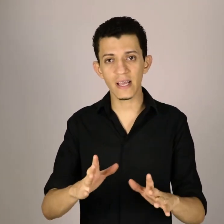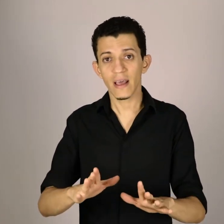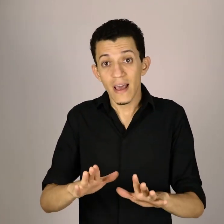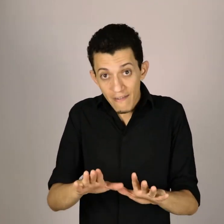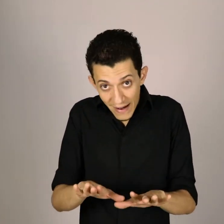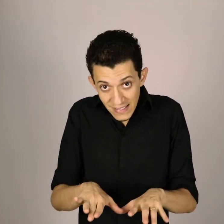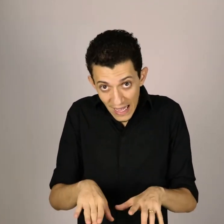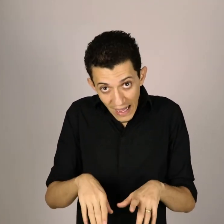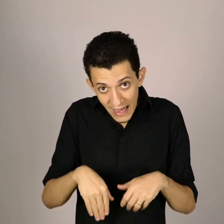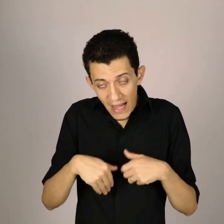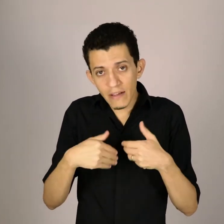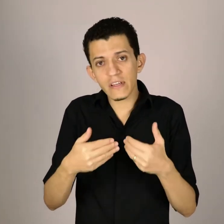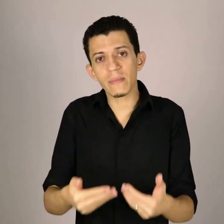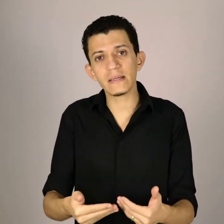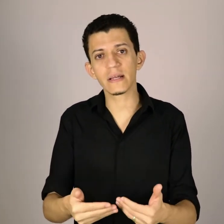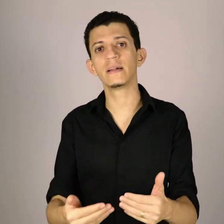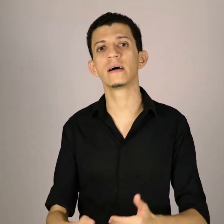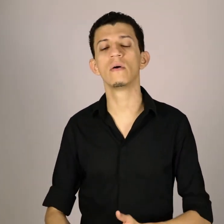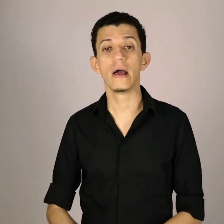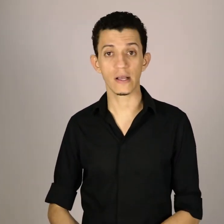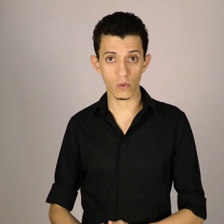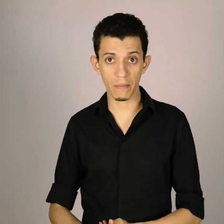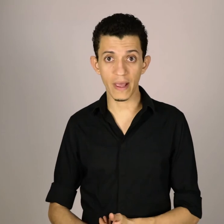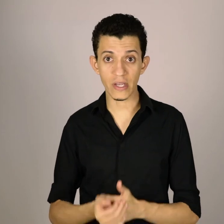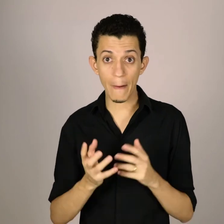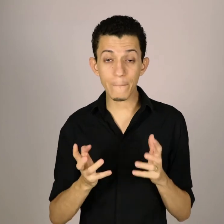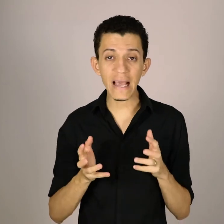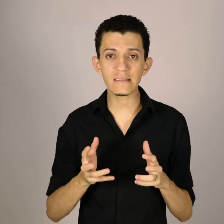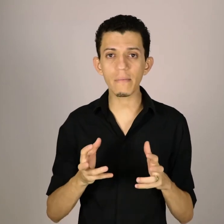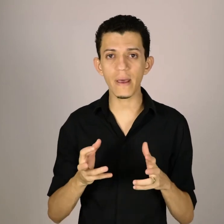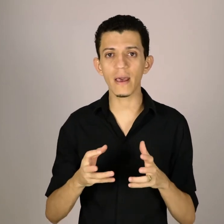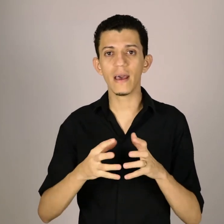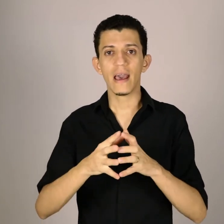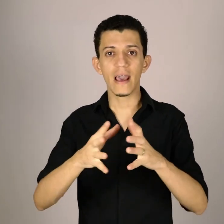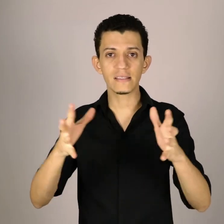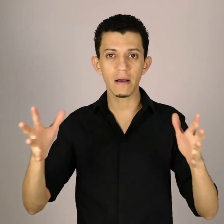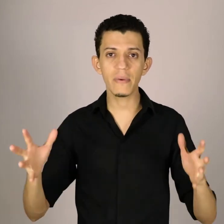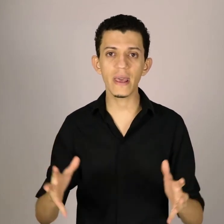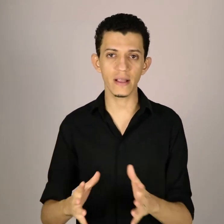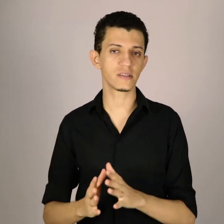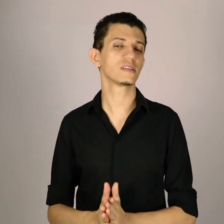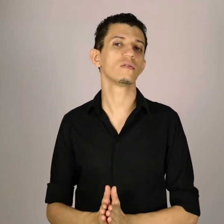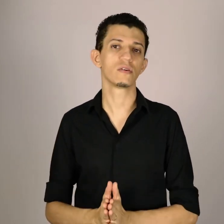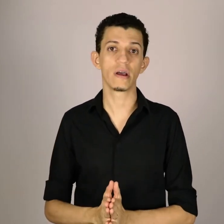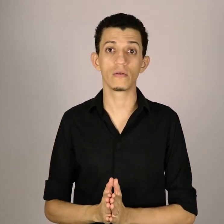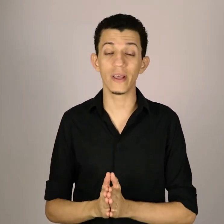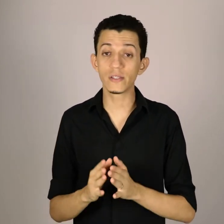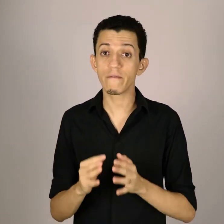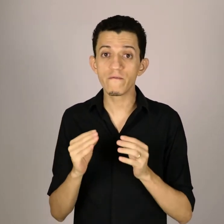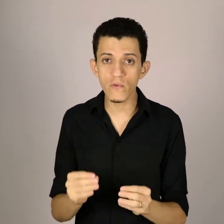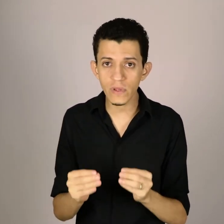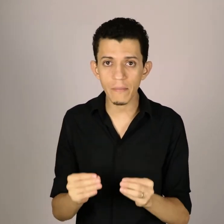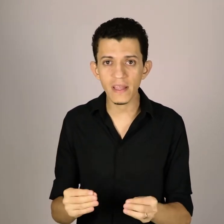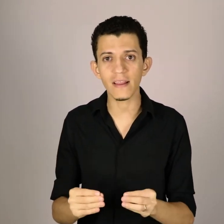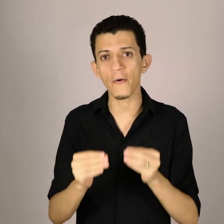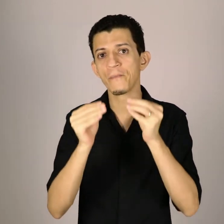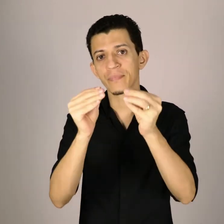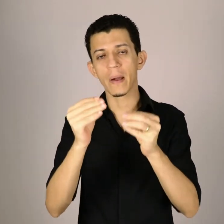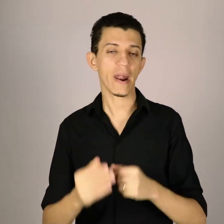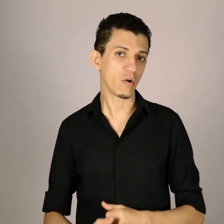vai estar cada vez mais treinando a sua mente a perceber esse ambiente que está ao seu redor. Isso é fundamental para a